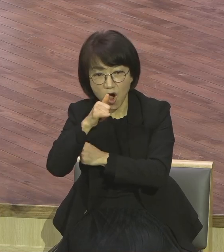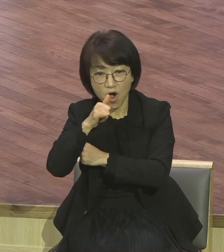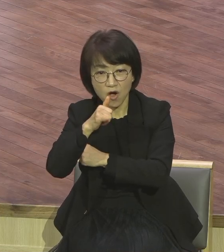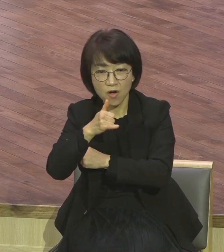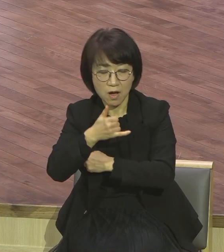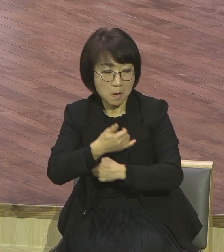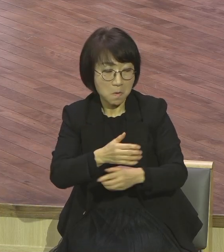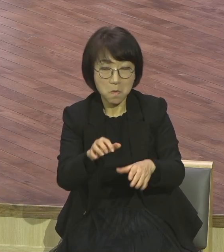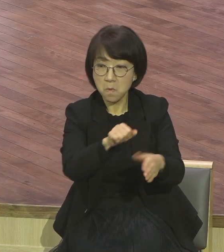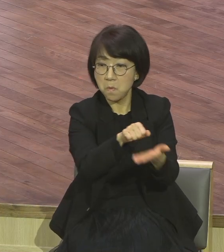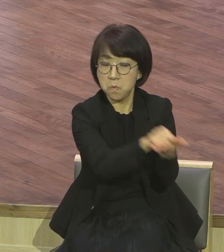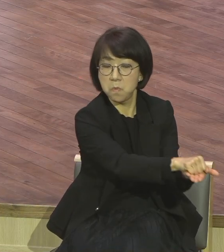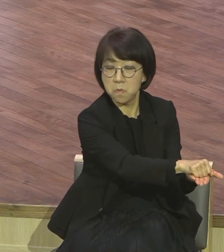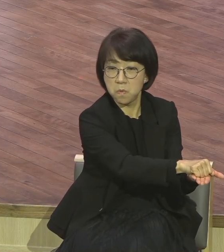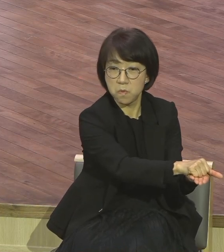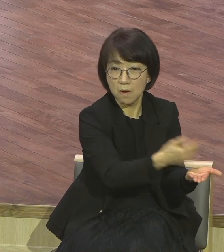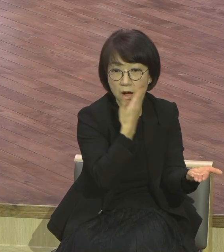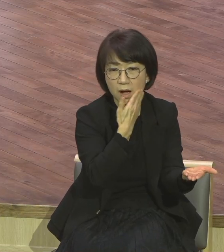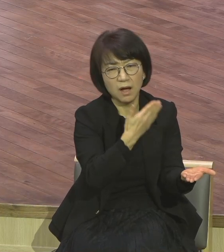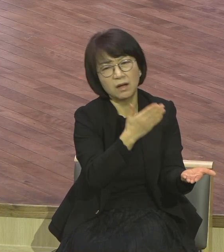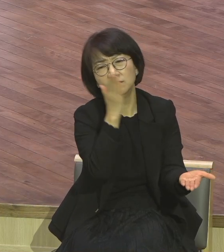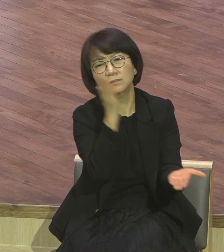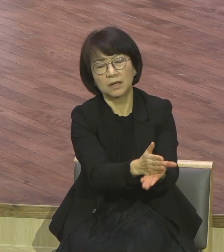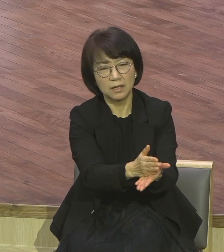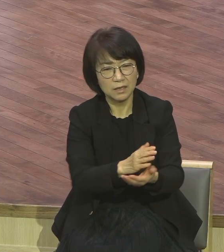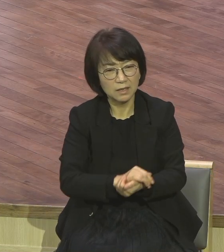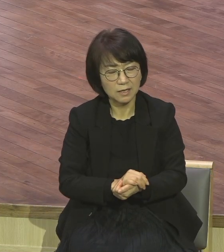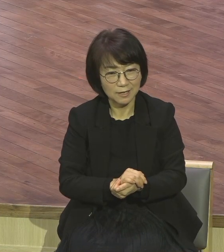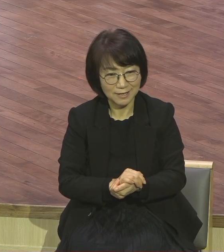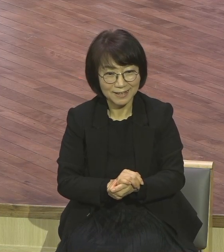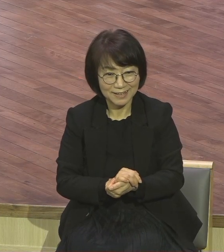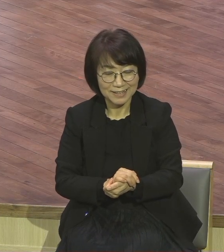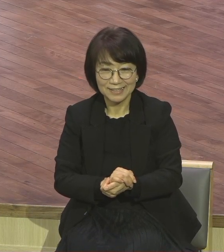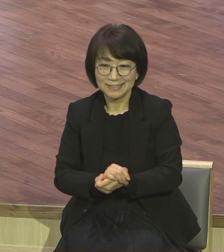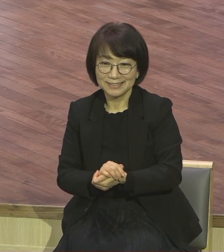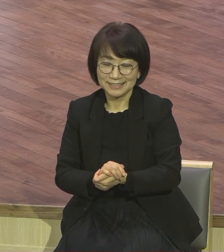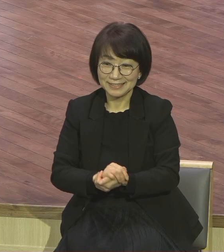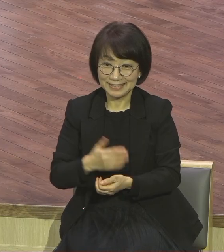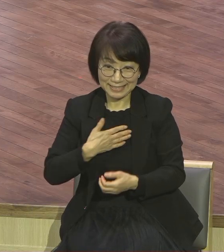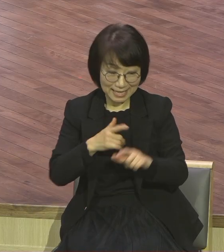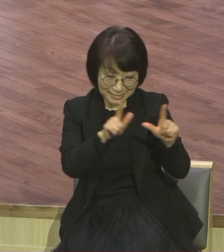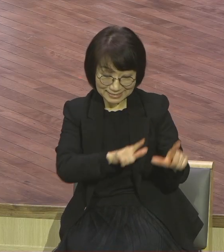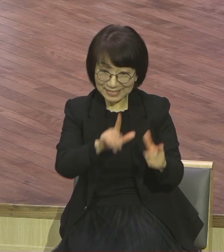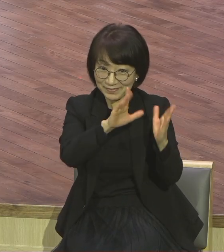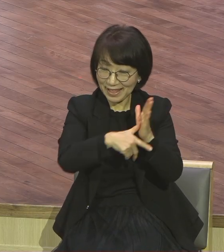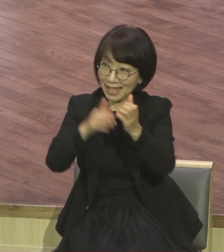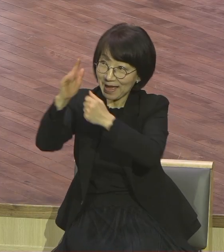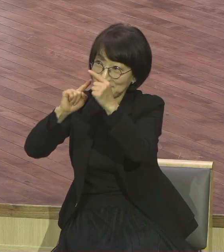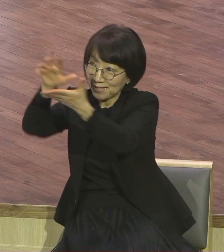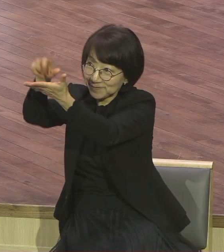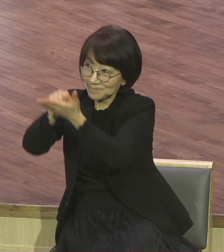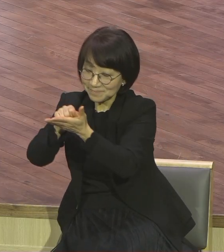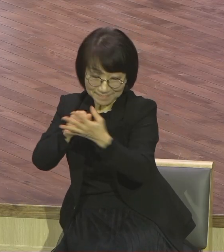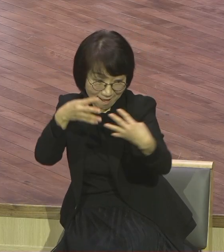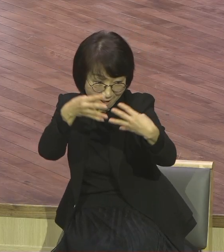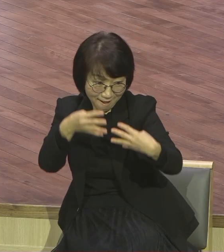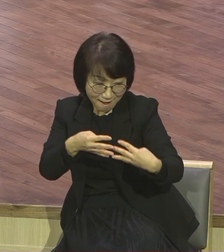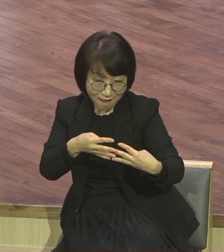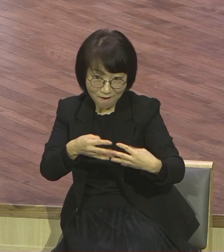여러분의 삶 속에 지속적으로 말씀이 적용돼야 또 다른 은혜가 임합니다 또 다른 은혜의 누적에 올립니다